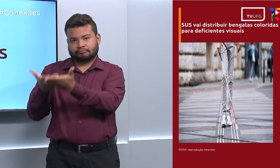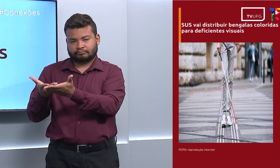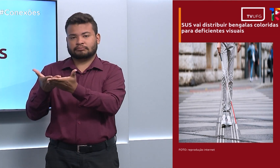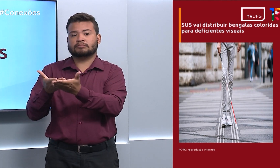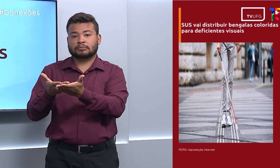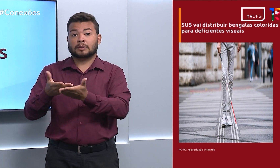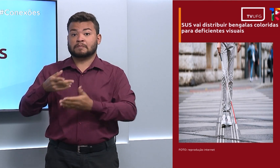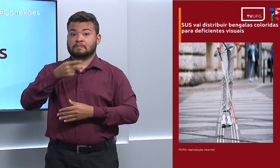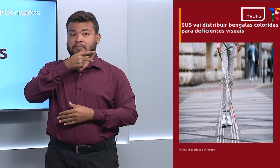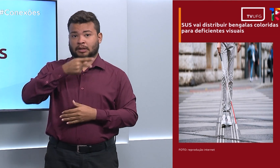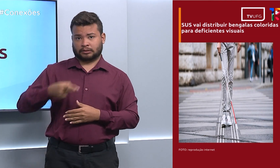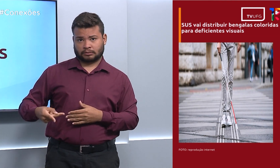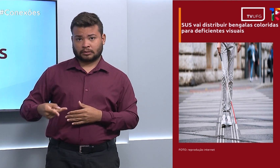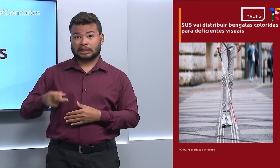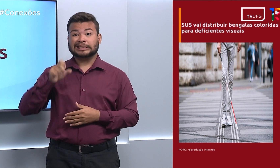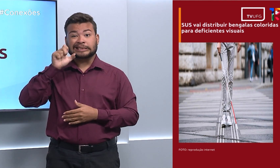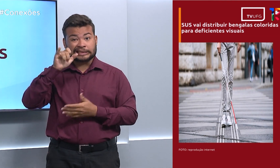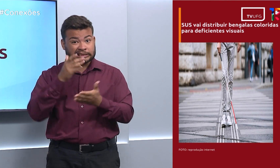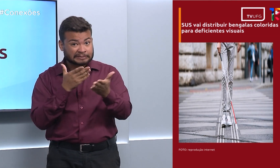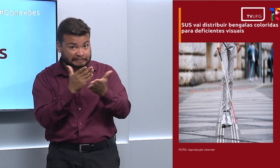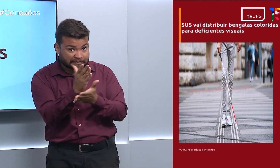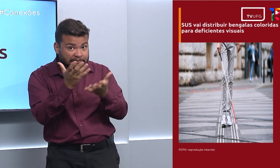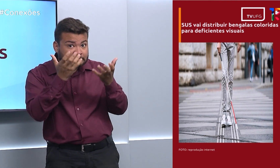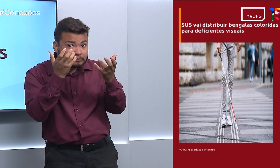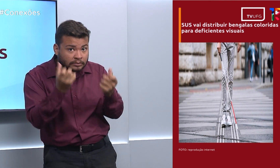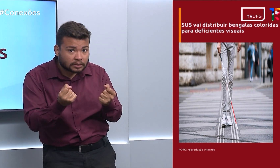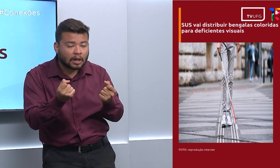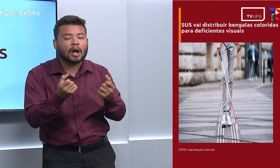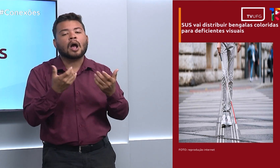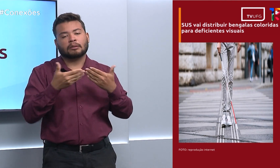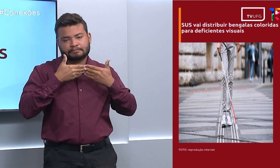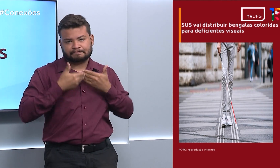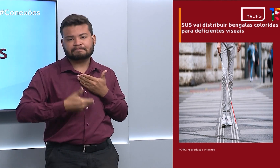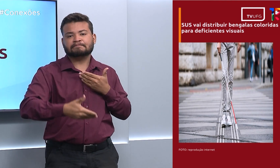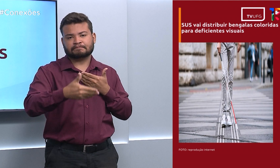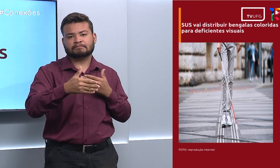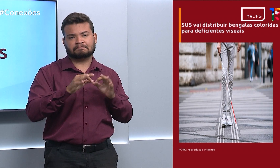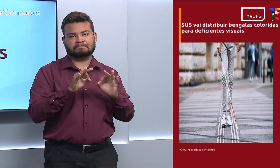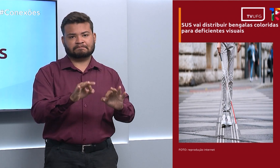Brasil. Se ele aprovar, a ideia começa a valer na prática.